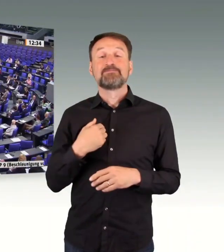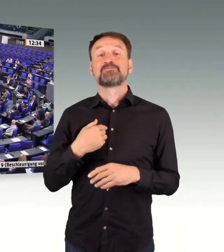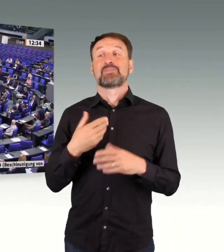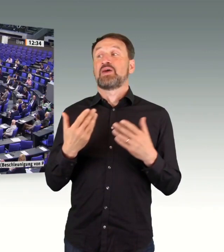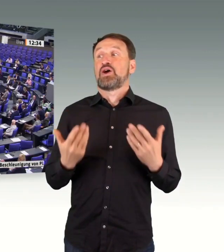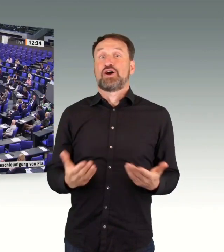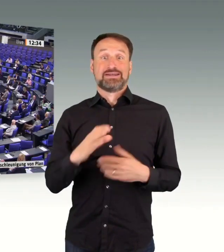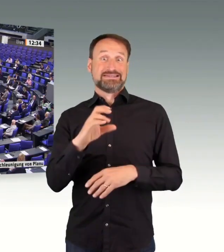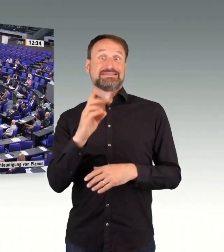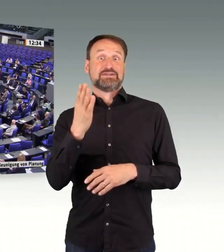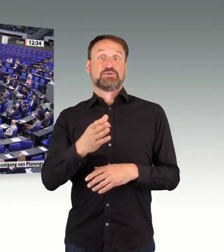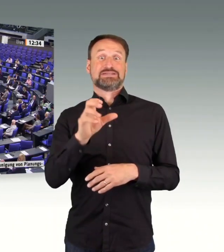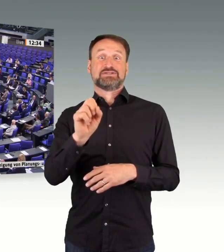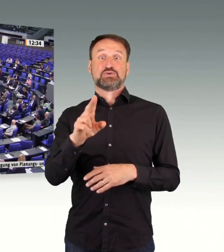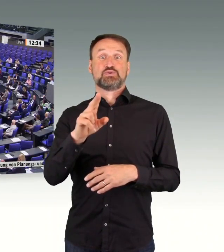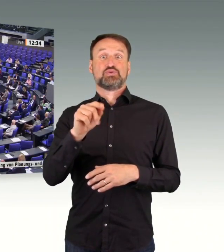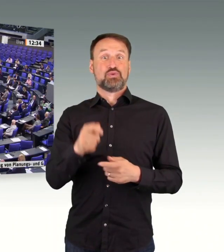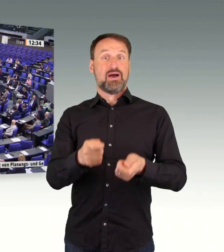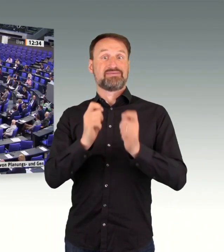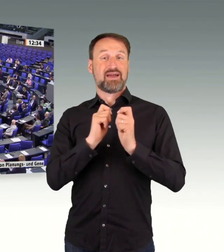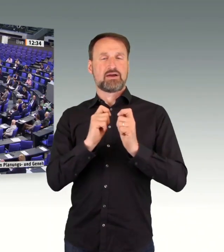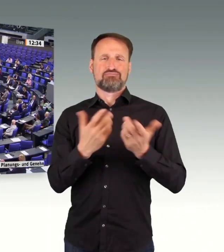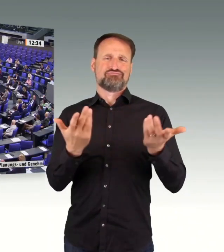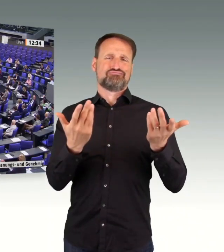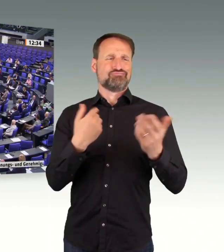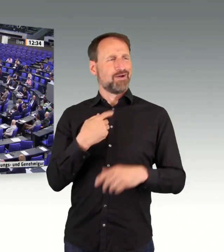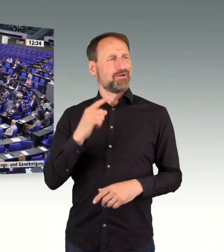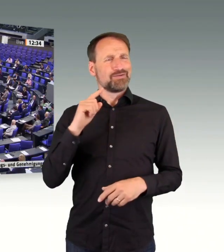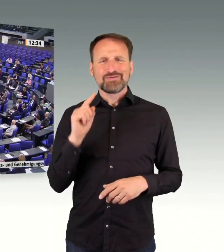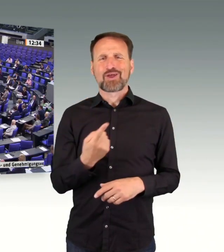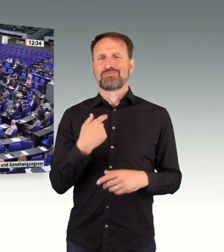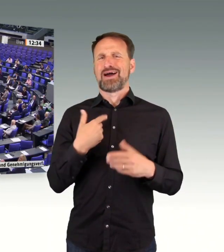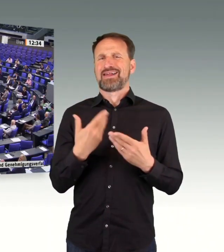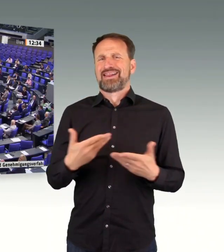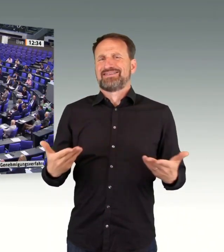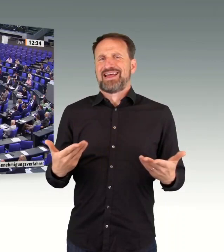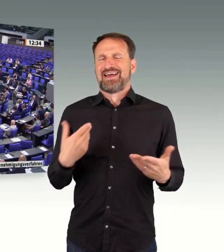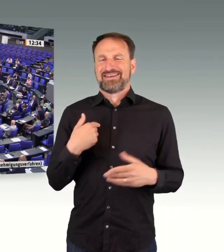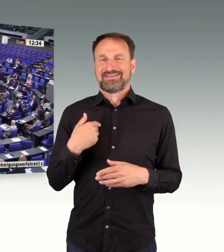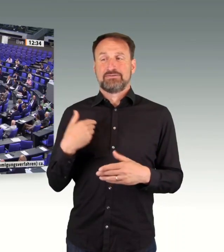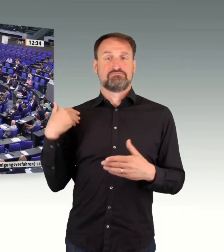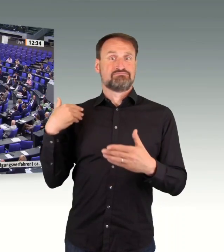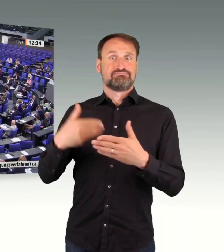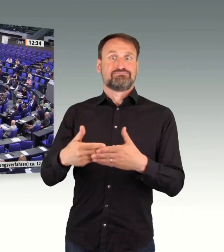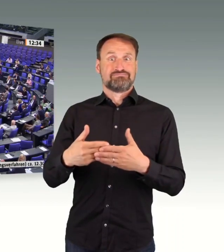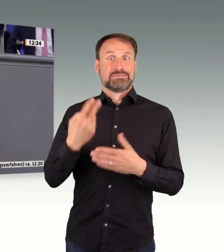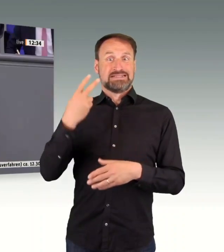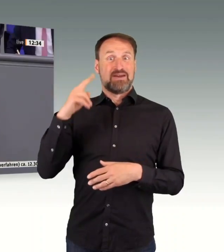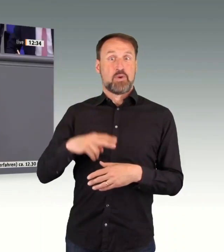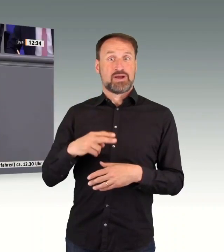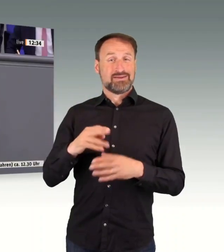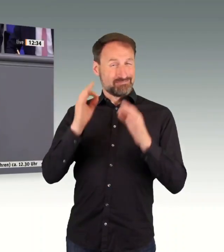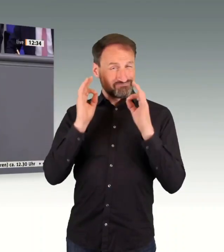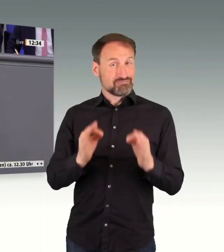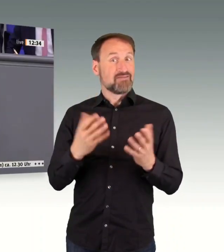heute in ihrem Antrag also freundlicherweise noch mal die Gelegenheit, auf die in dieser Zeit schon erfolgten Fortschritte einzugehen.